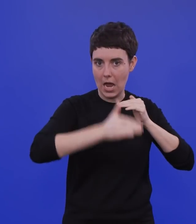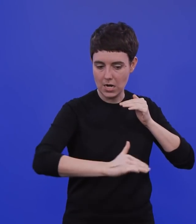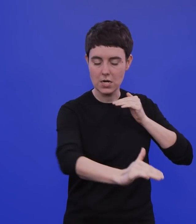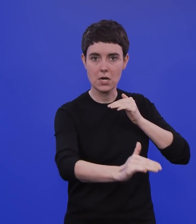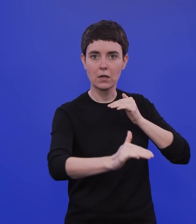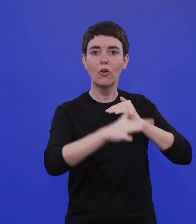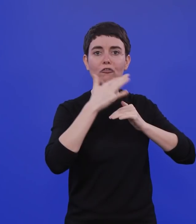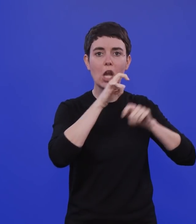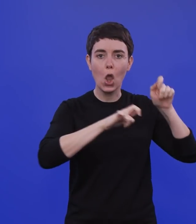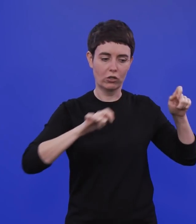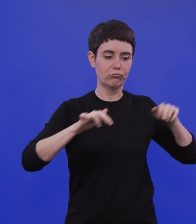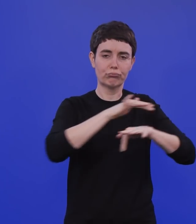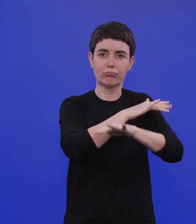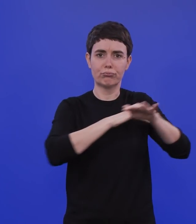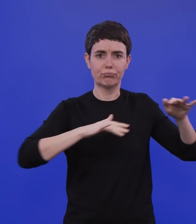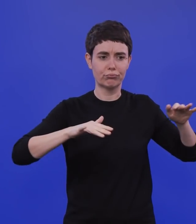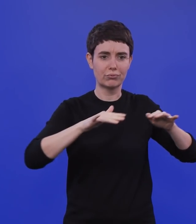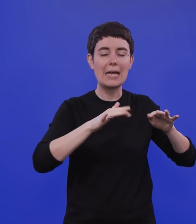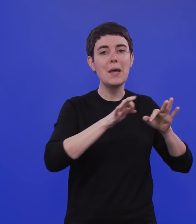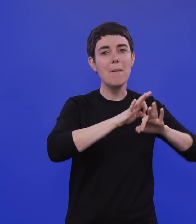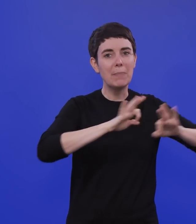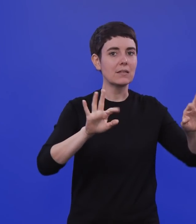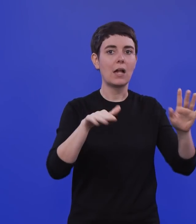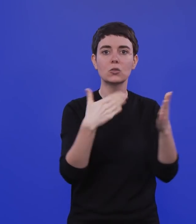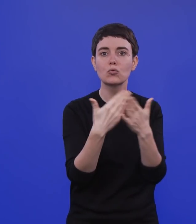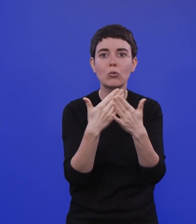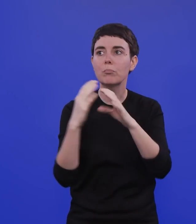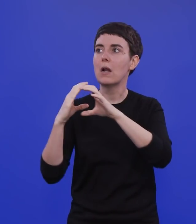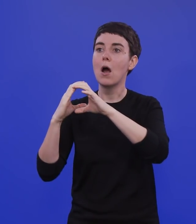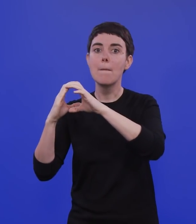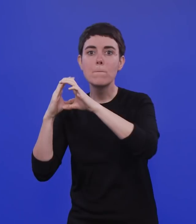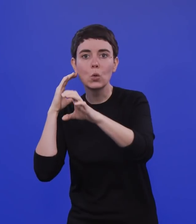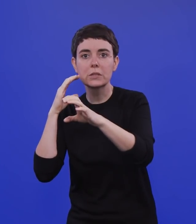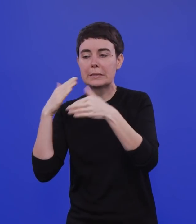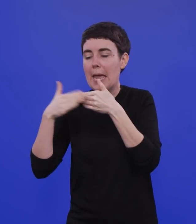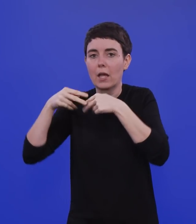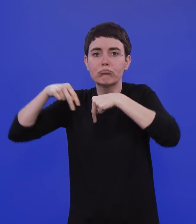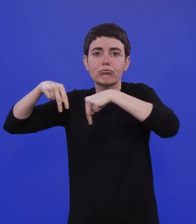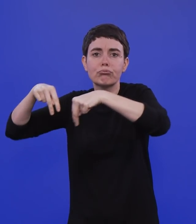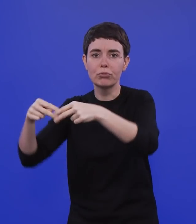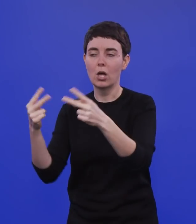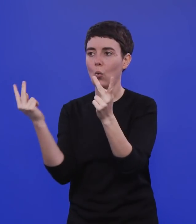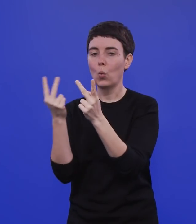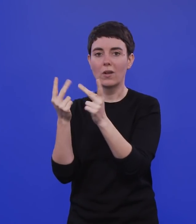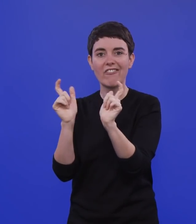vielen Leuten zusammen. Aber es ist doch eine andere Nähe, als wenn man jetzt in einem öffentlichen Verkehrsmittel stünde oder in einem Veranstaltungsraum.